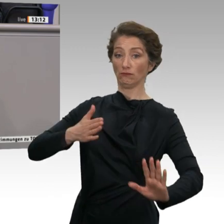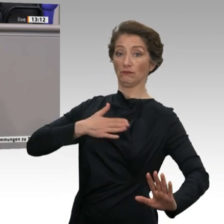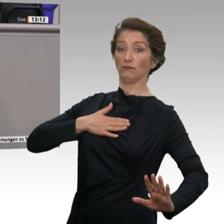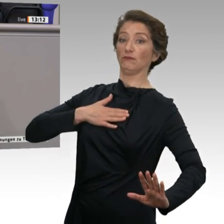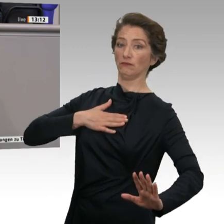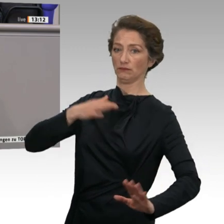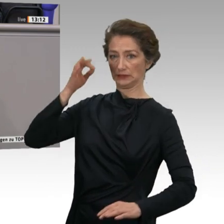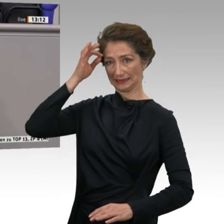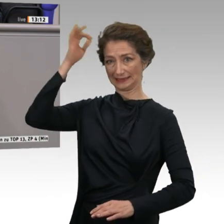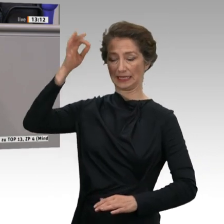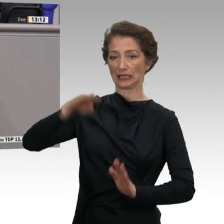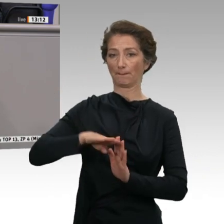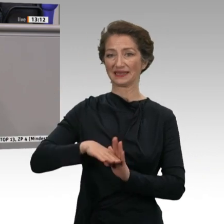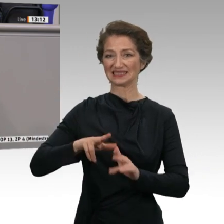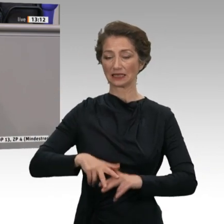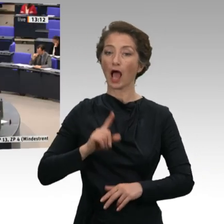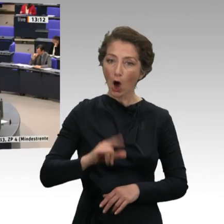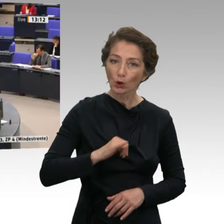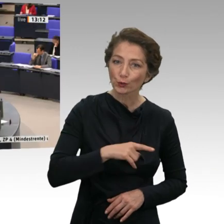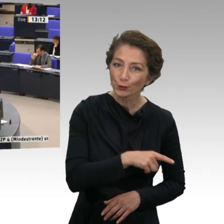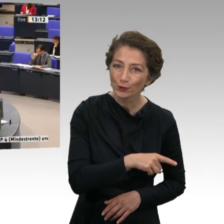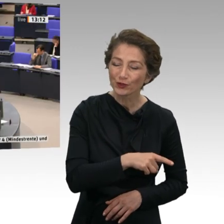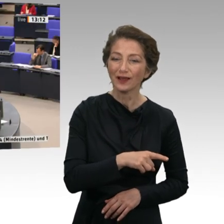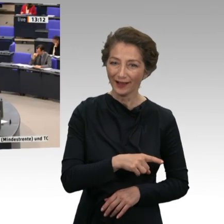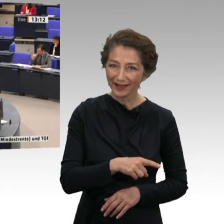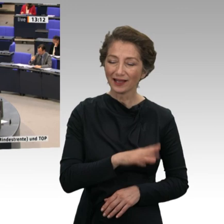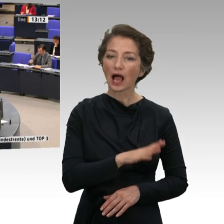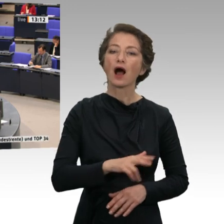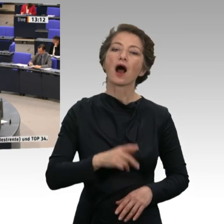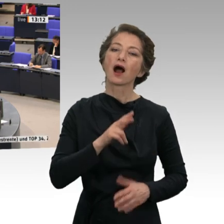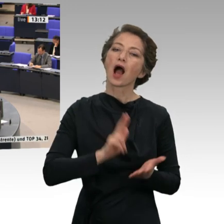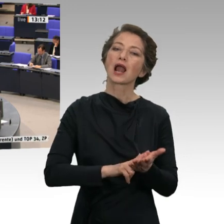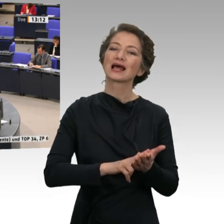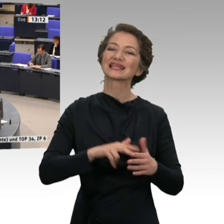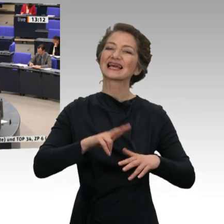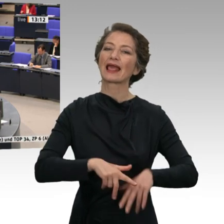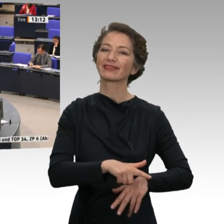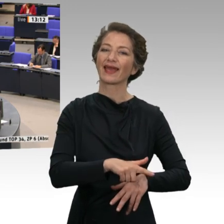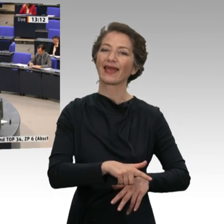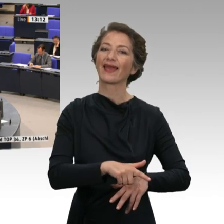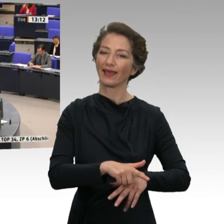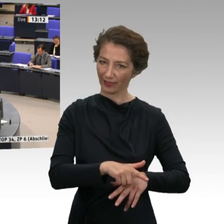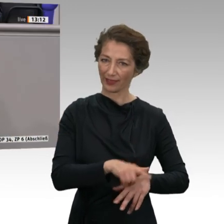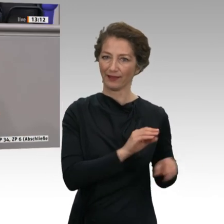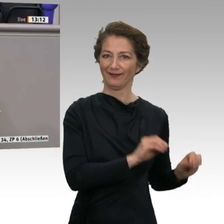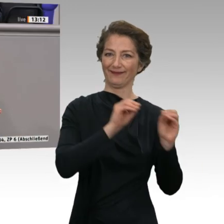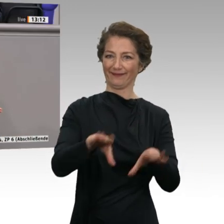aus, und auch die Grünen haben noch ihre Garantierente als Zusatzpunkt hinterhergeschoben. Dabei ist Ihr